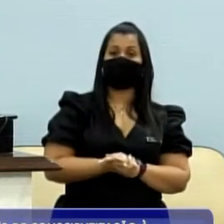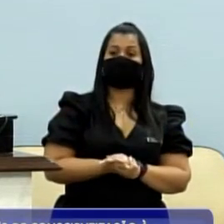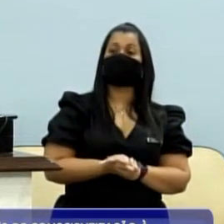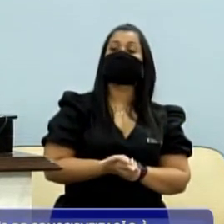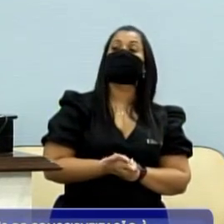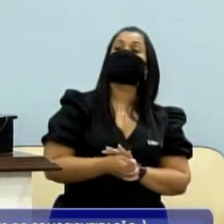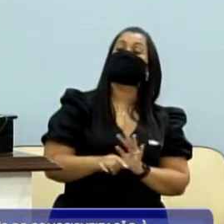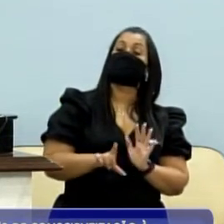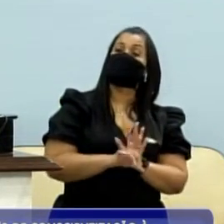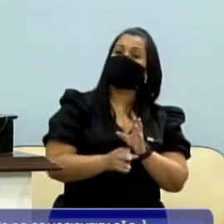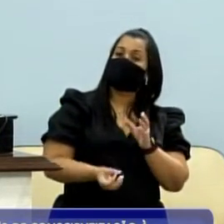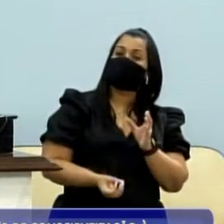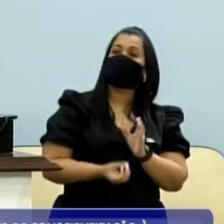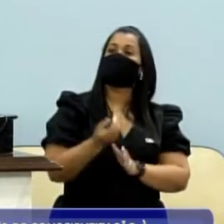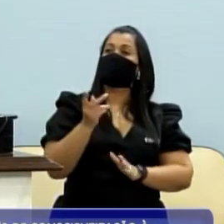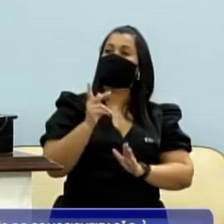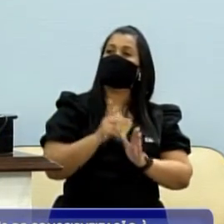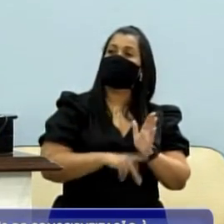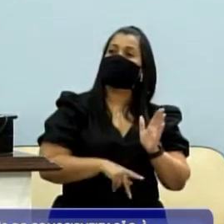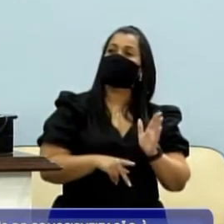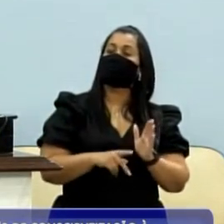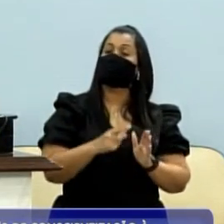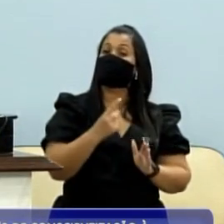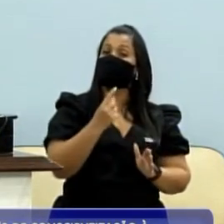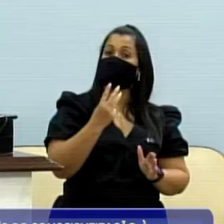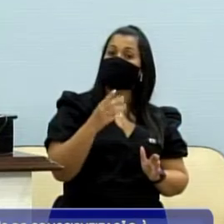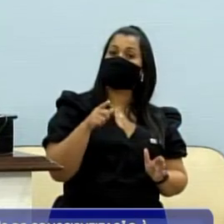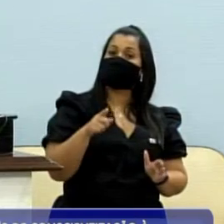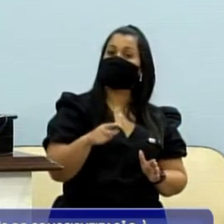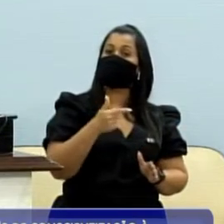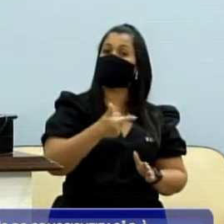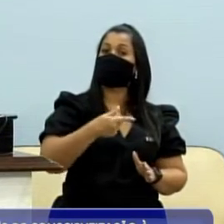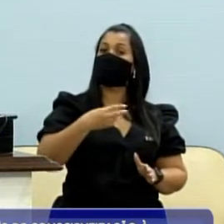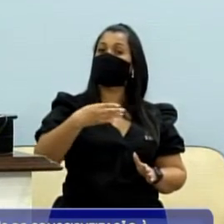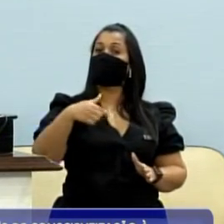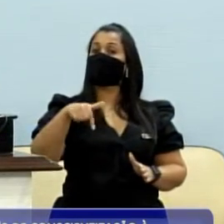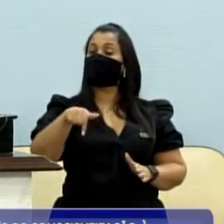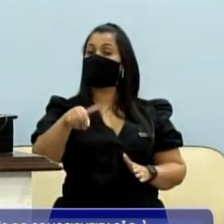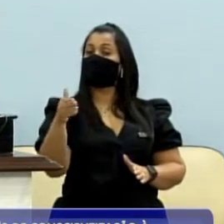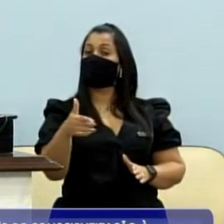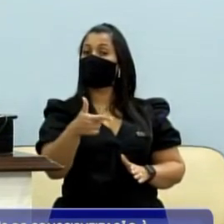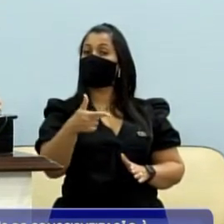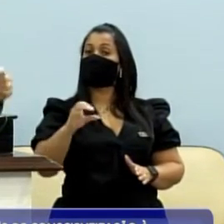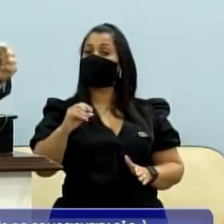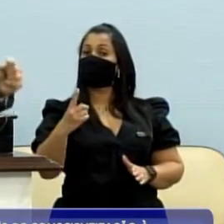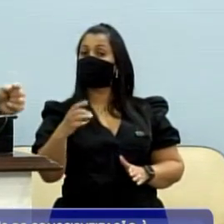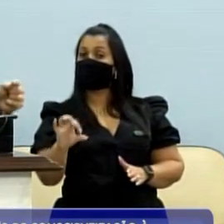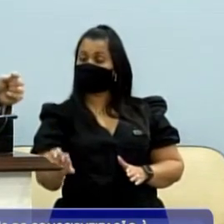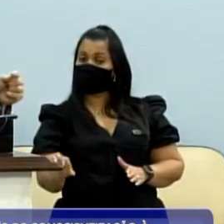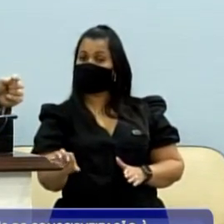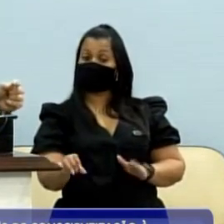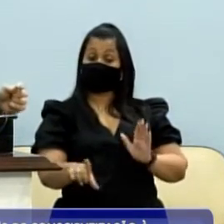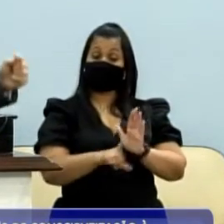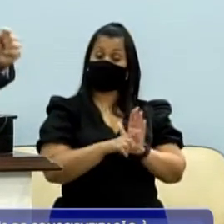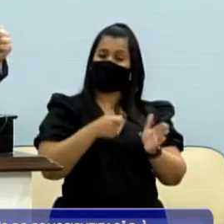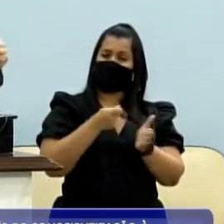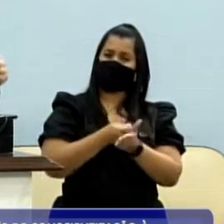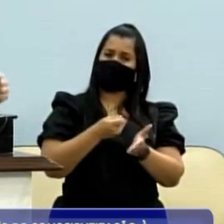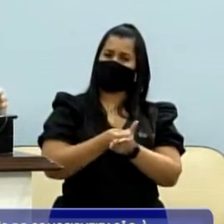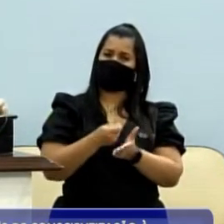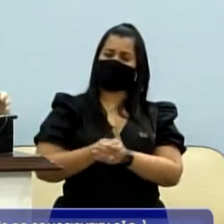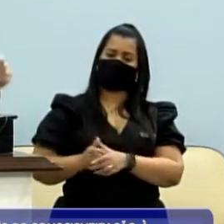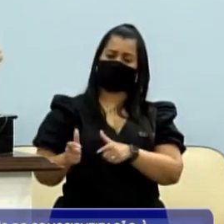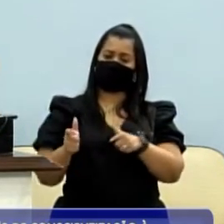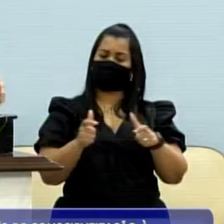originada de um projeto meu, lei número 13.246 de 2019, que é aquela lei que obriga os